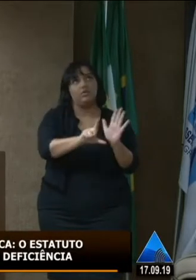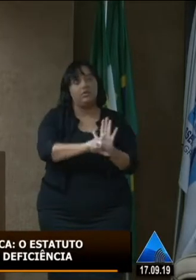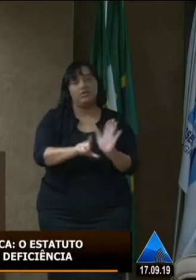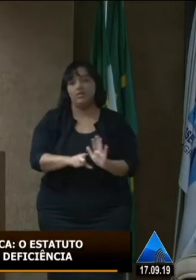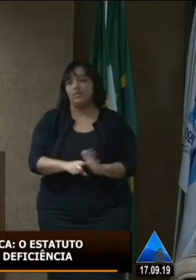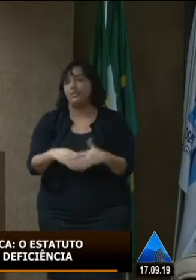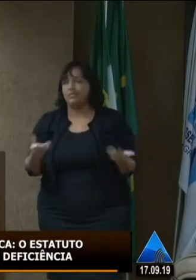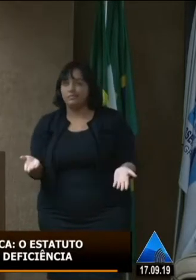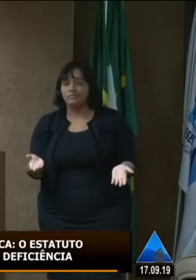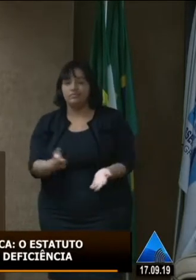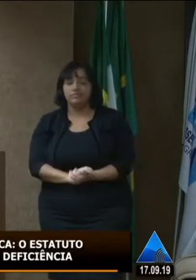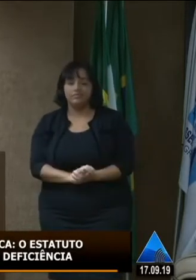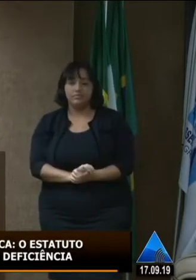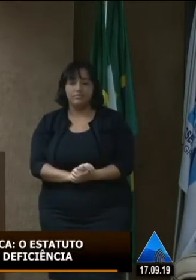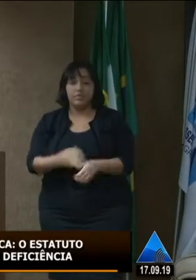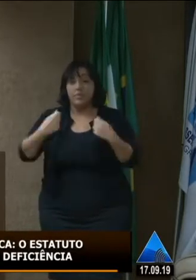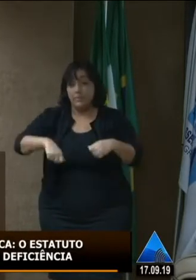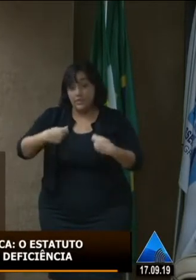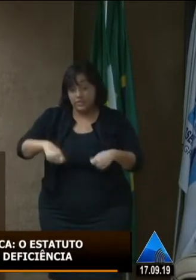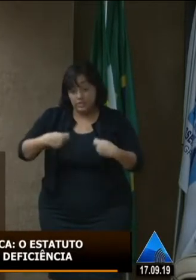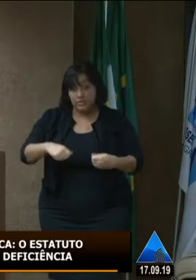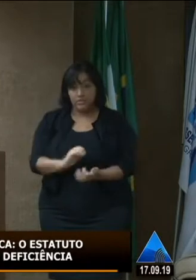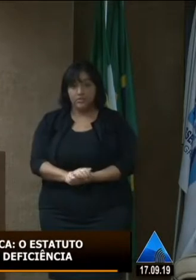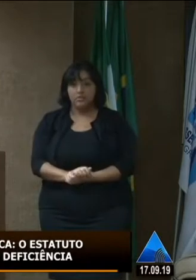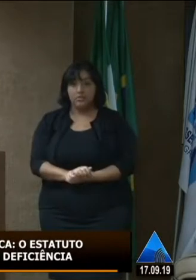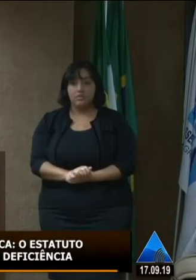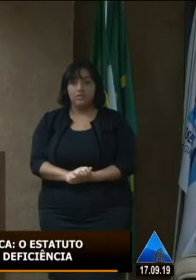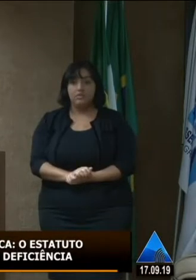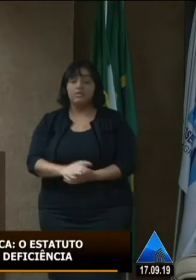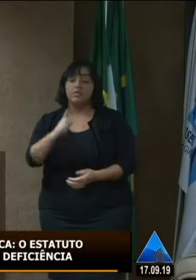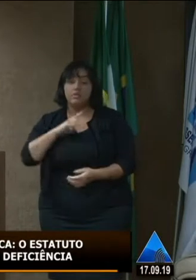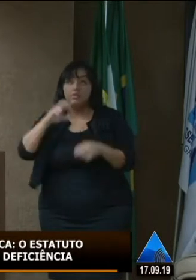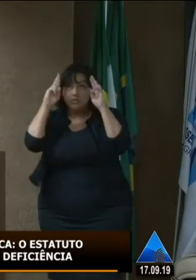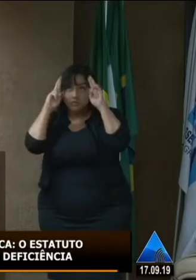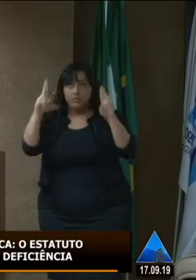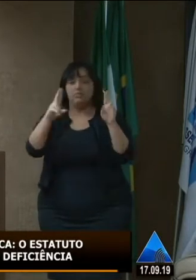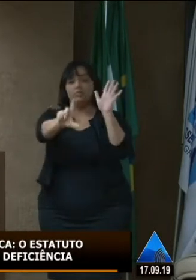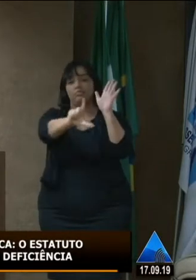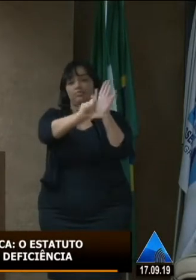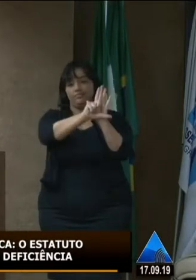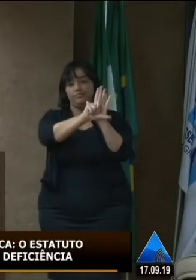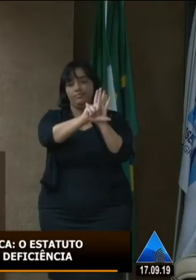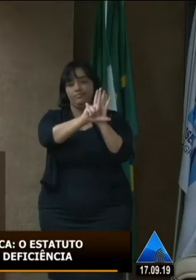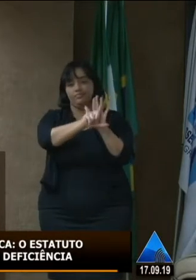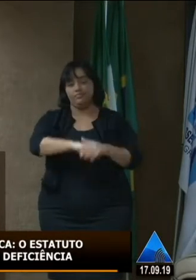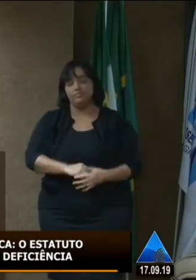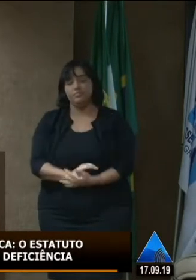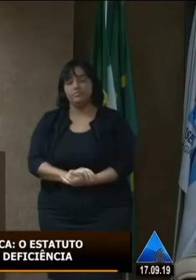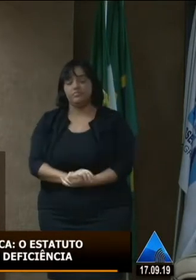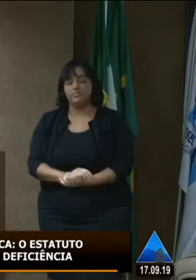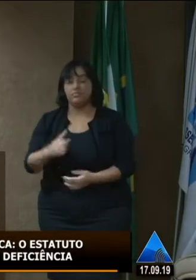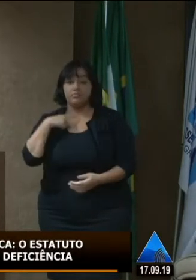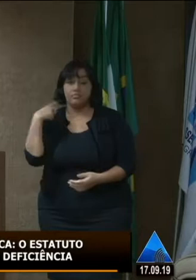perder tempo é preciso apenas que seja respeitado aquela lei e aí a gente